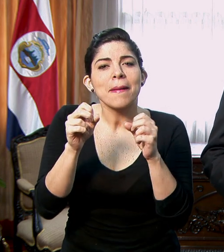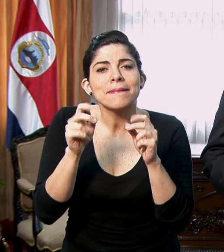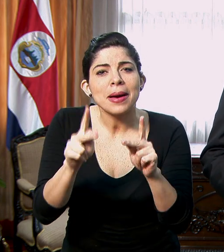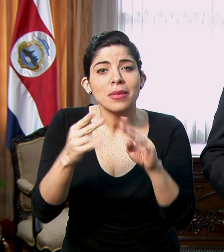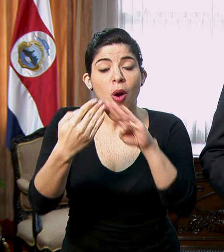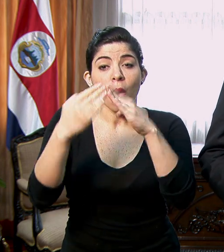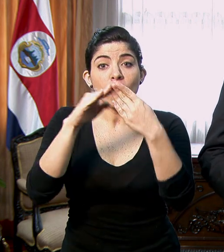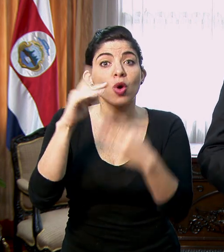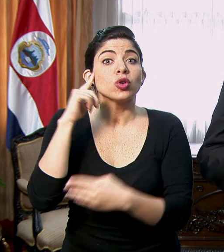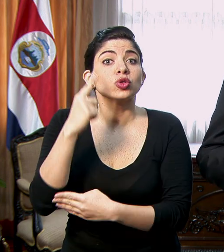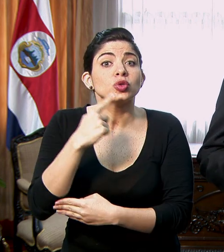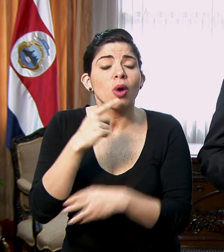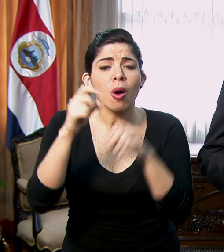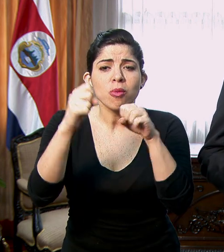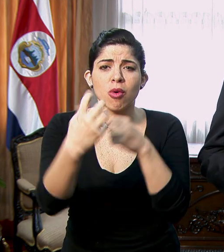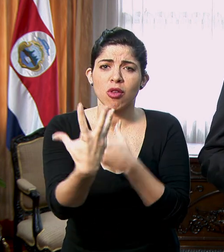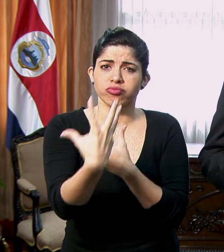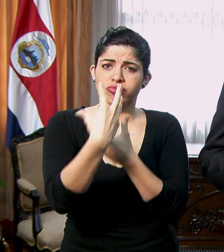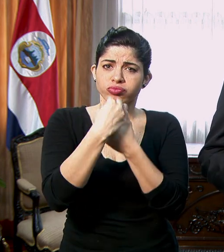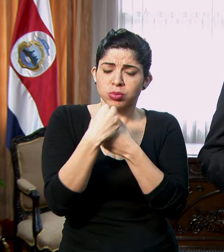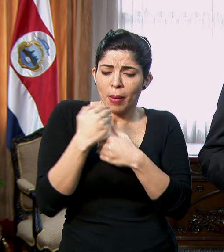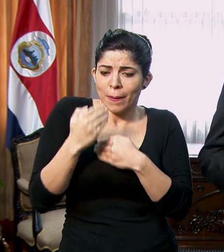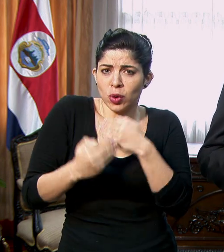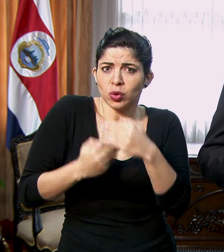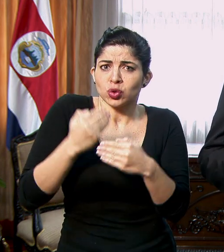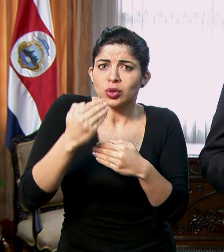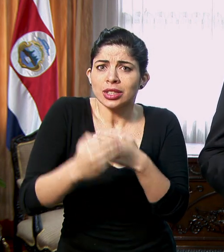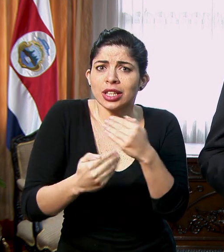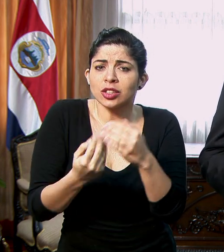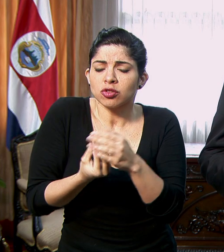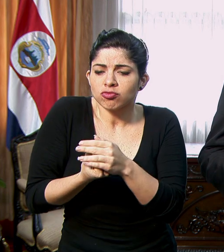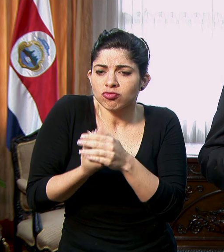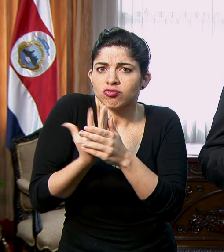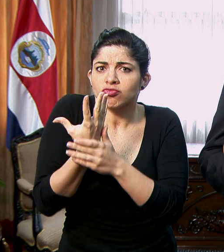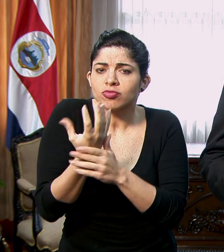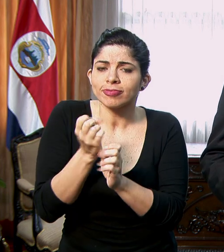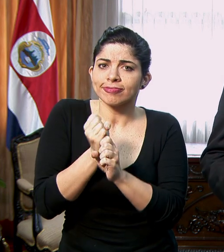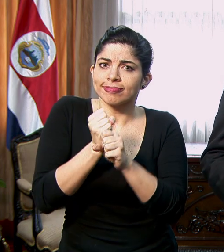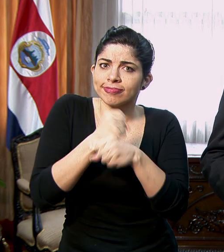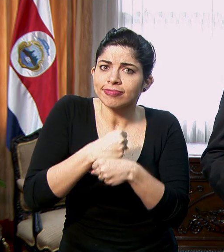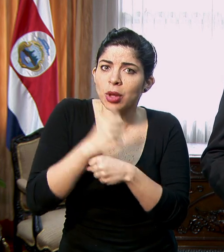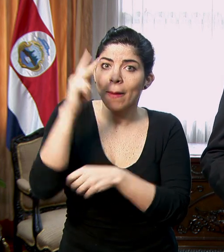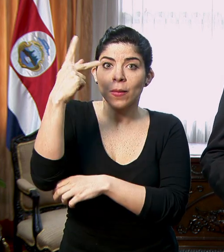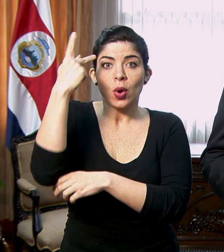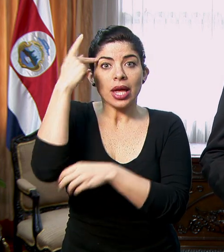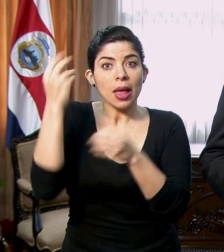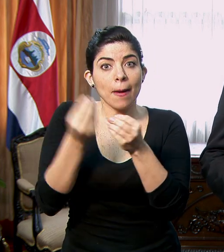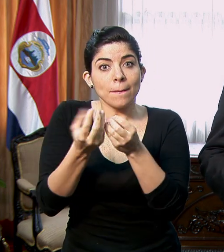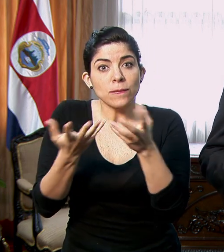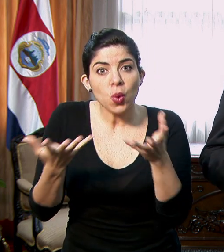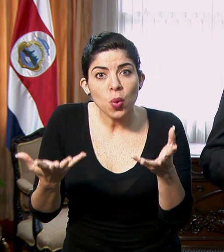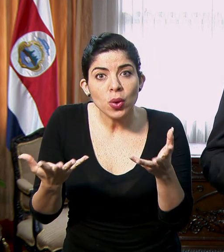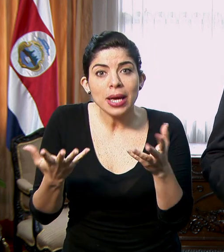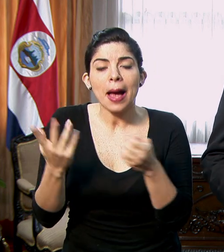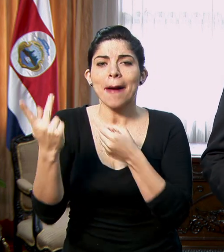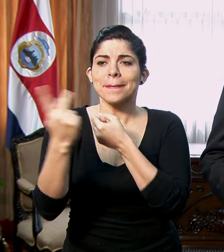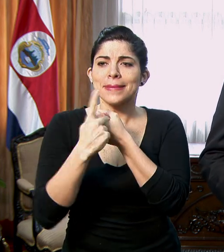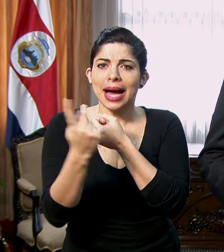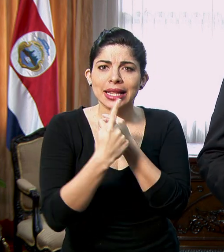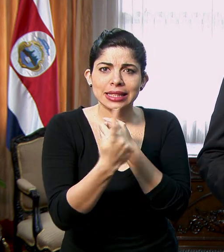sorda incorporarse a los procesos de formulación y ejecución de política pública, de participación en los